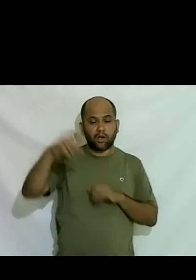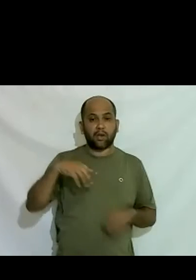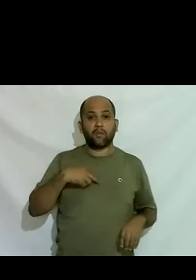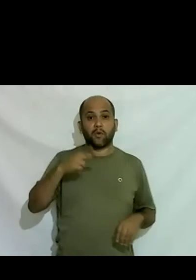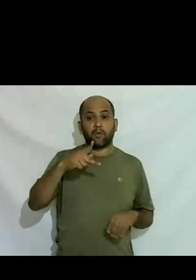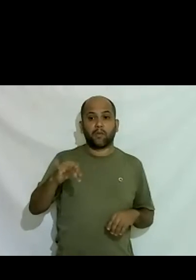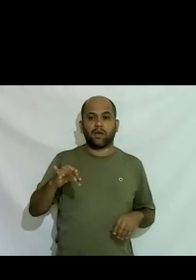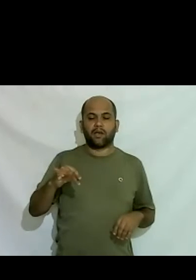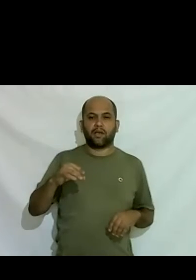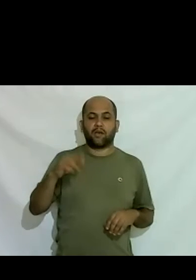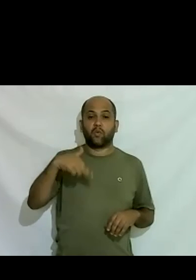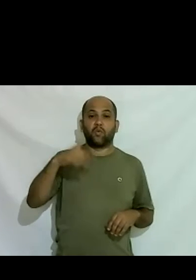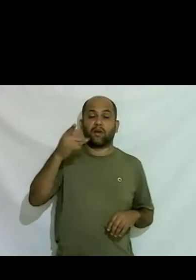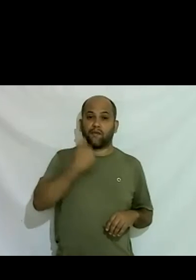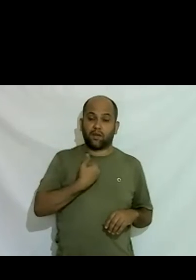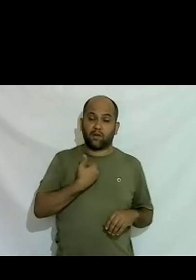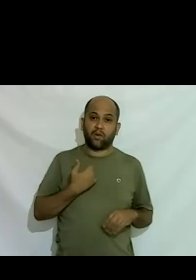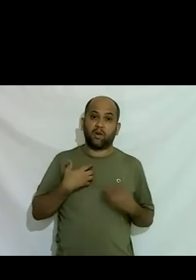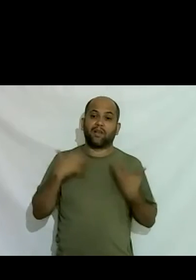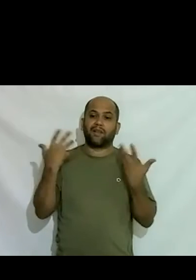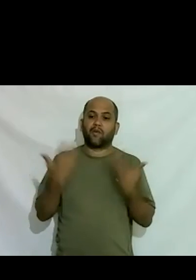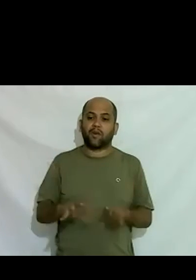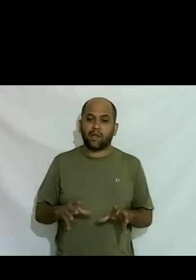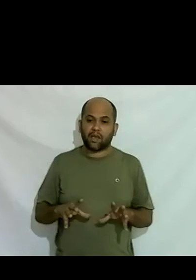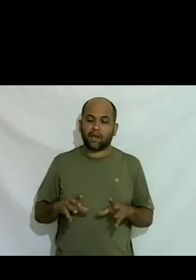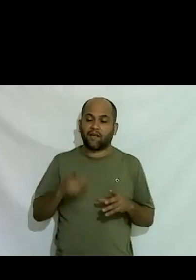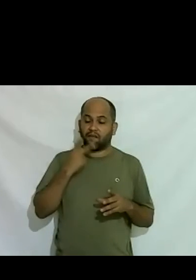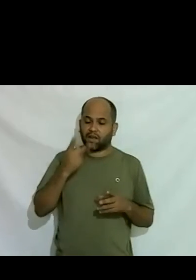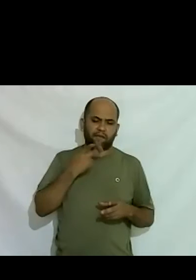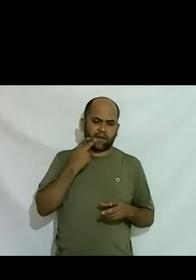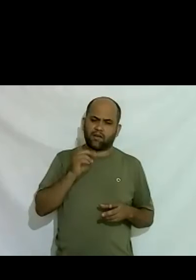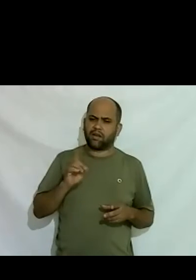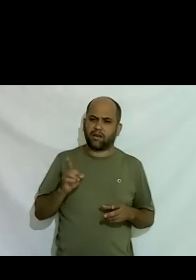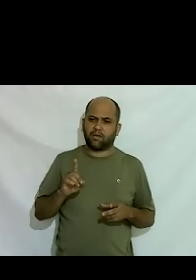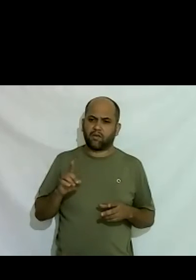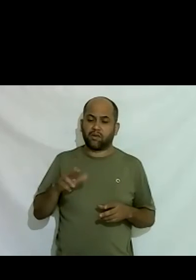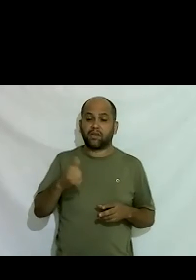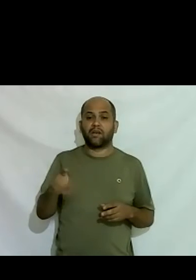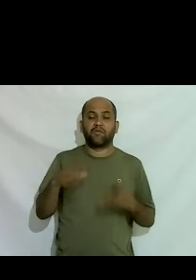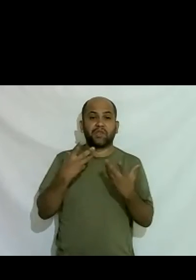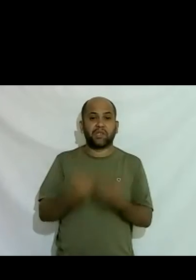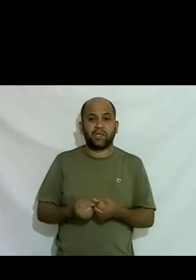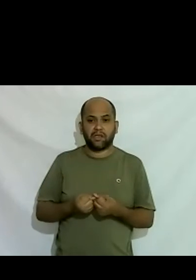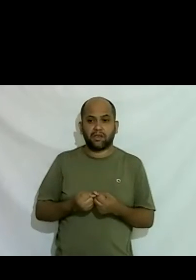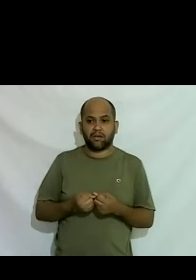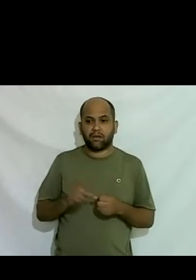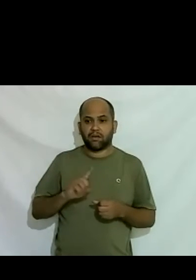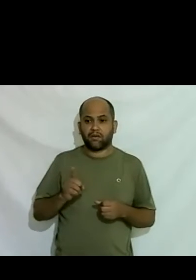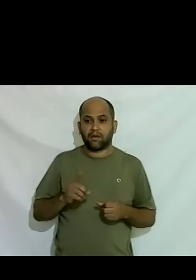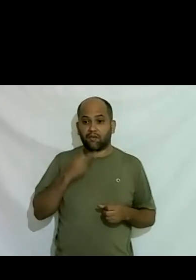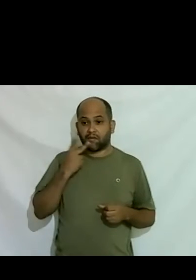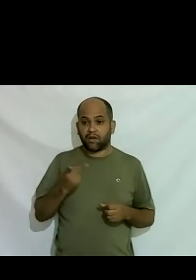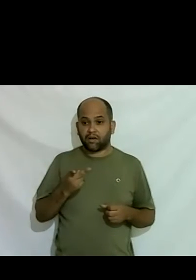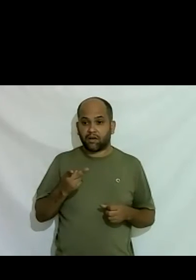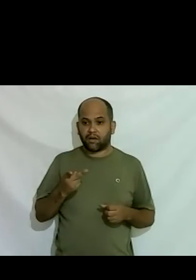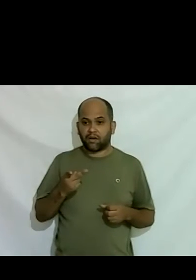seja não quero filho assim não te aceito do jeito que você ele disse pra mim não